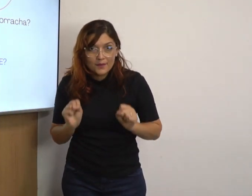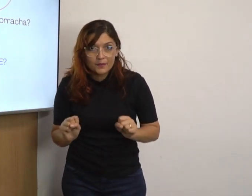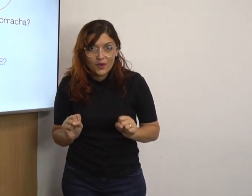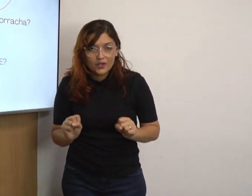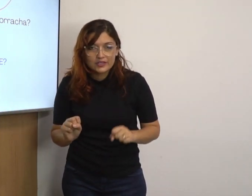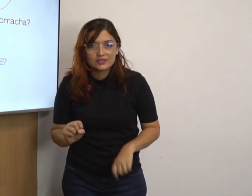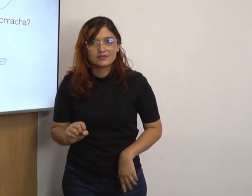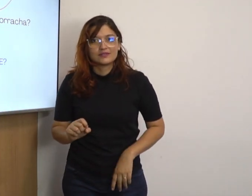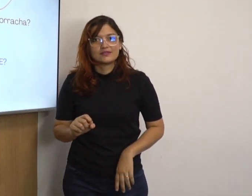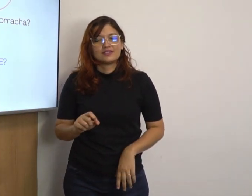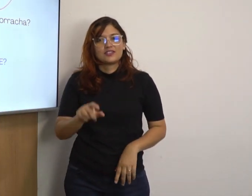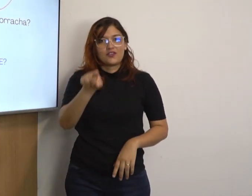me emprestar a borracha?